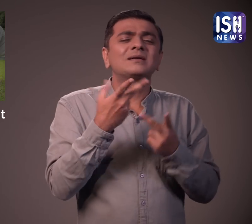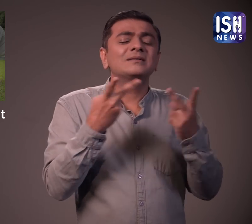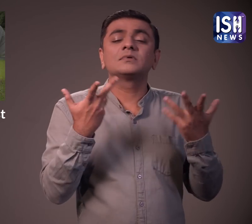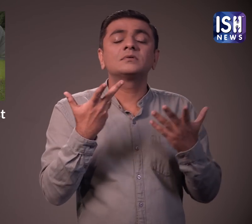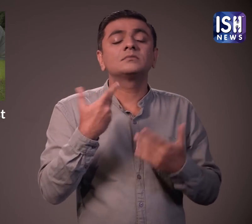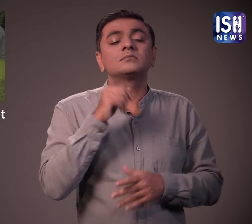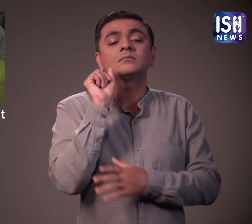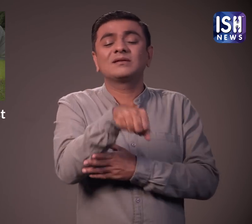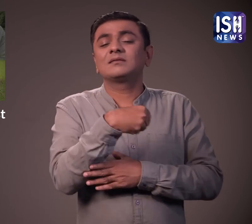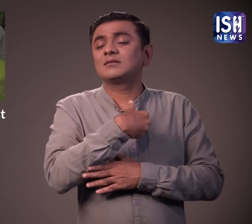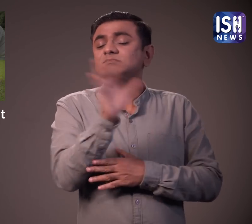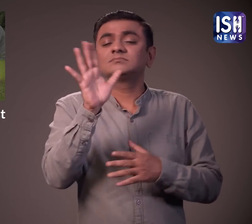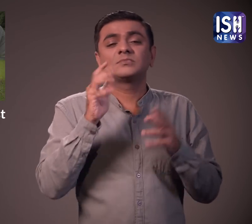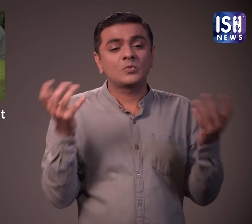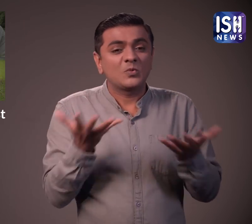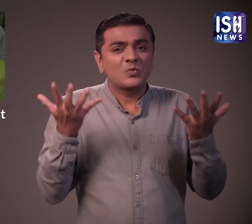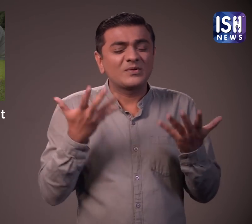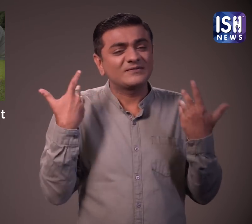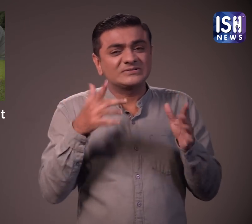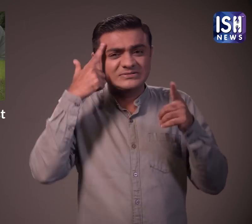उसके अनमूलन के वक्त भी जौनाथन जीवित था